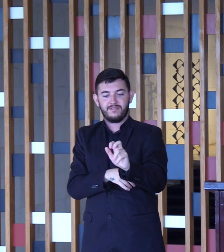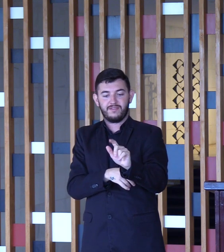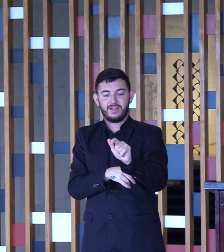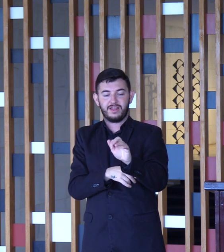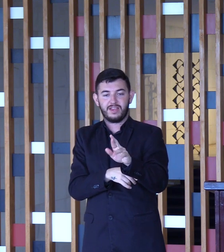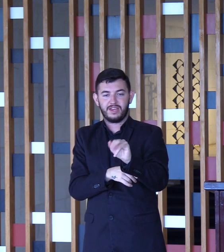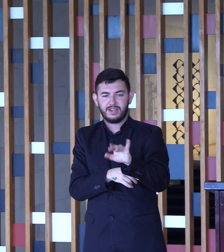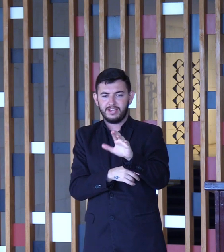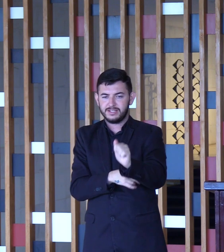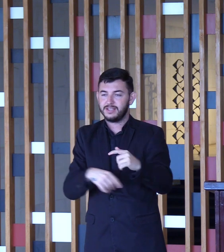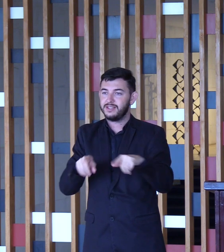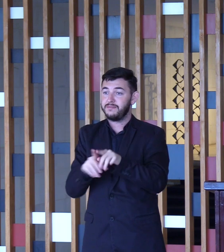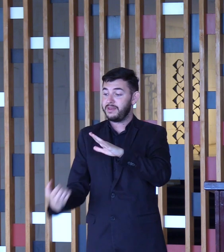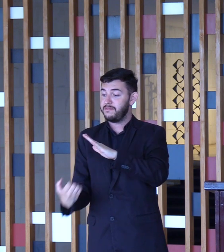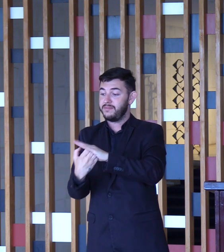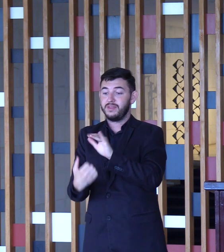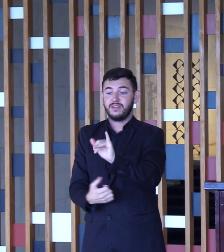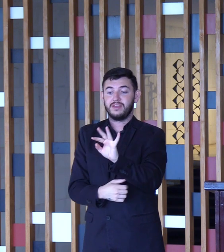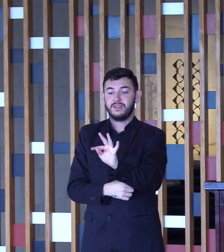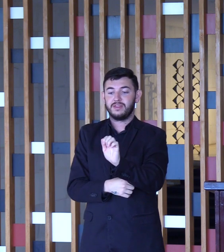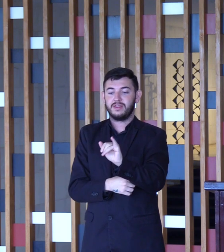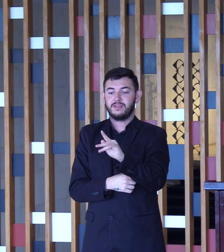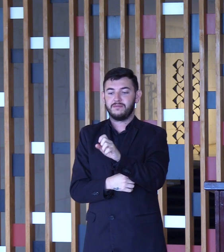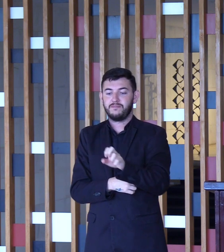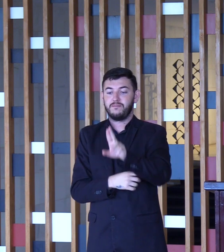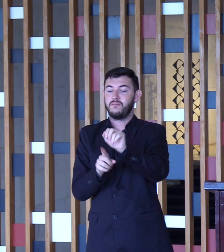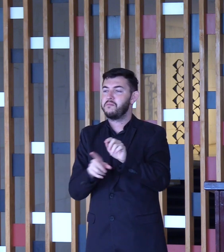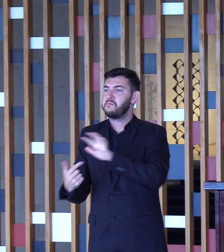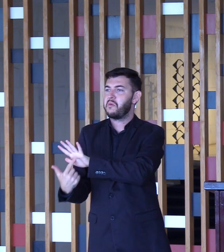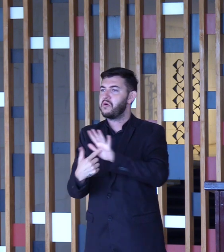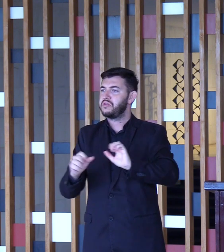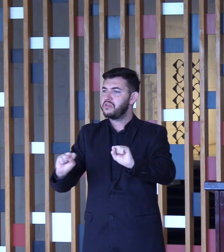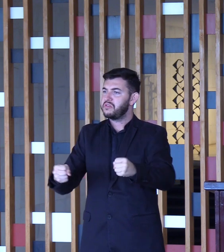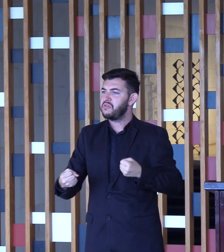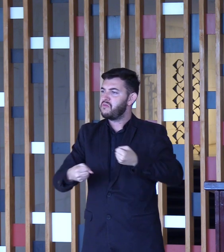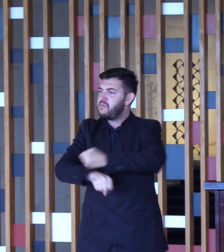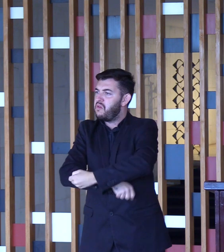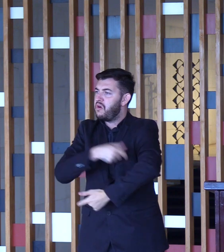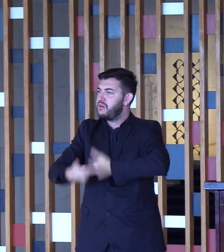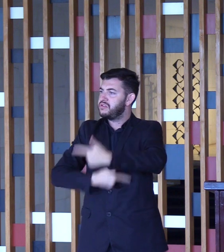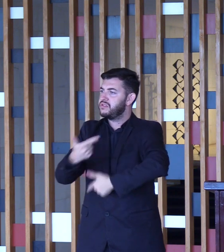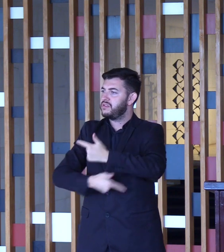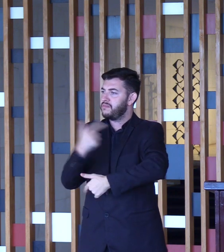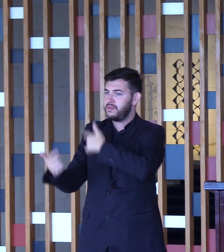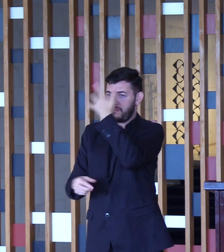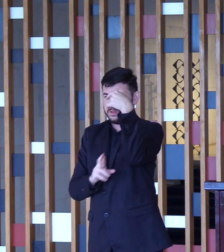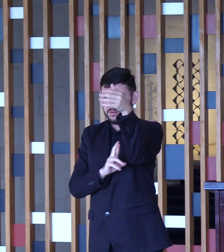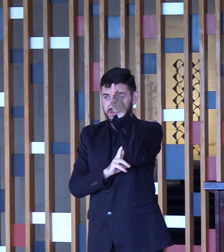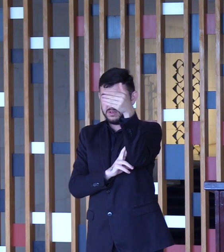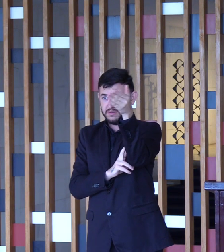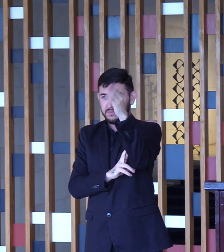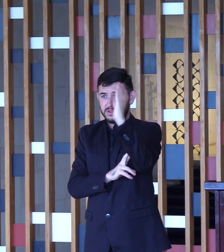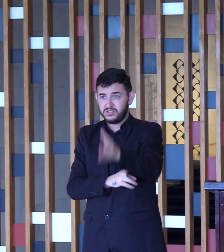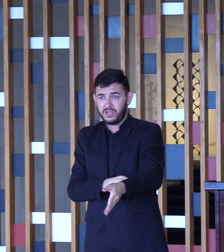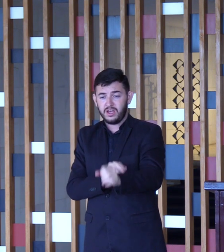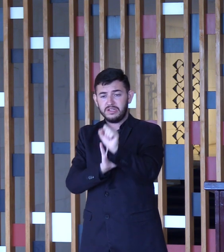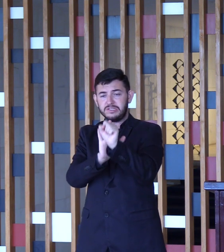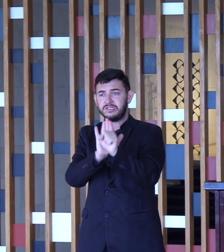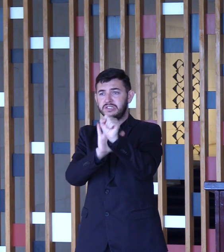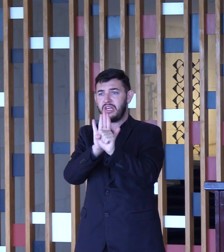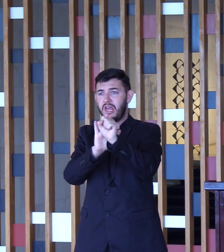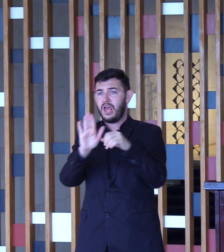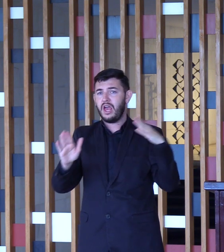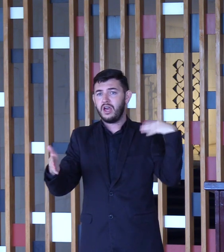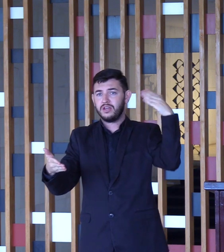simbolicamente todo o esforço empreendido pelos nossos diplomatas ao longo de séculos na resolução de